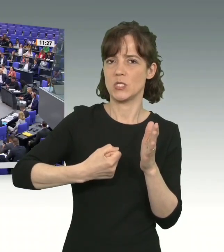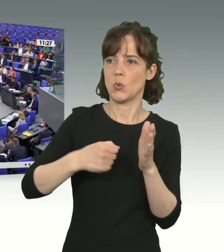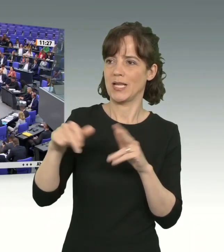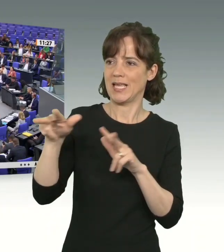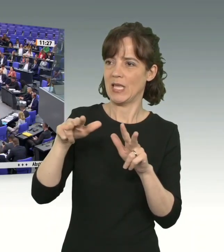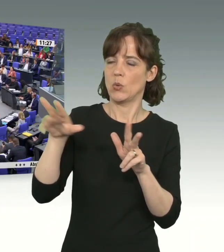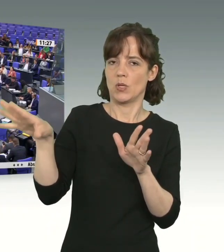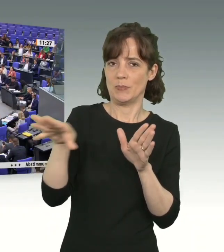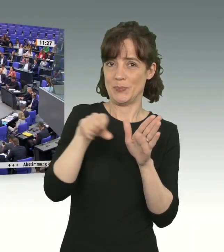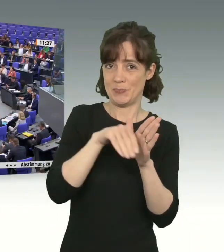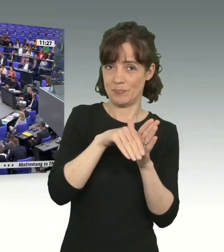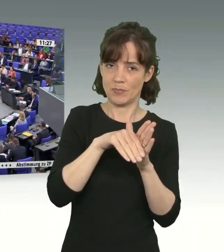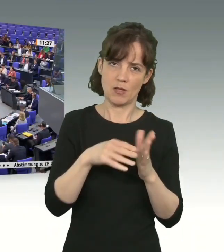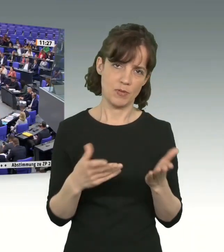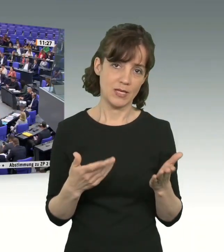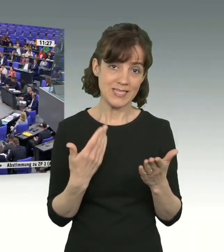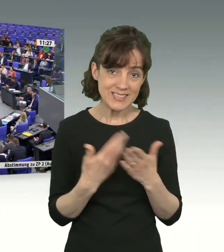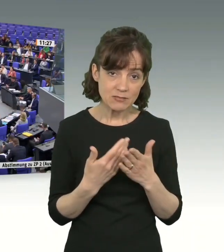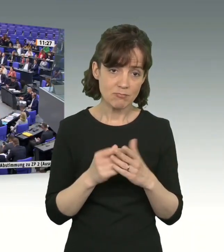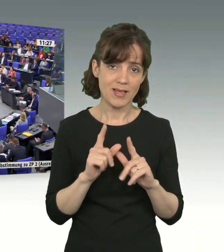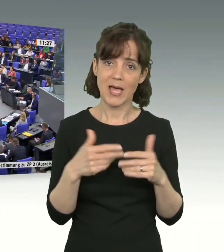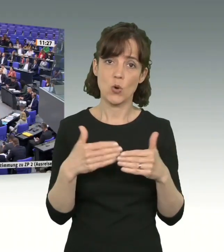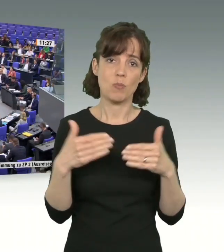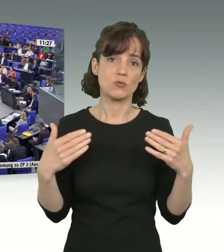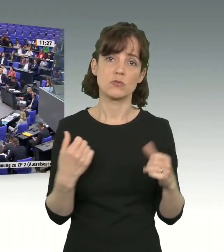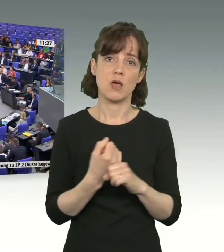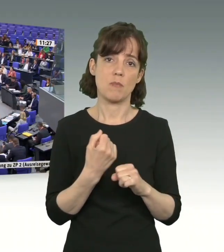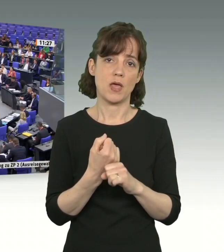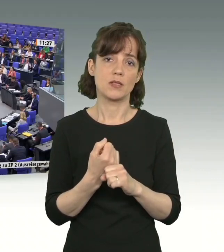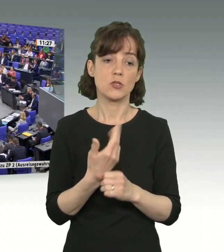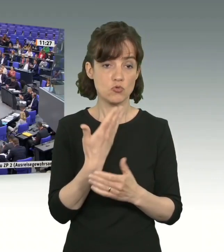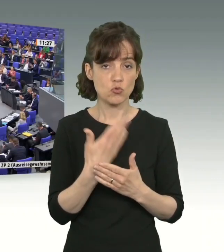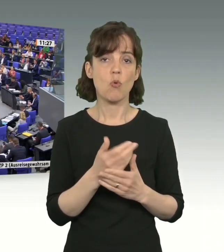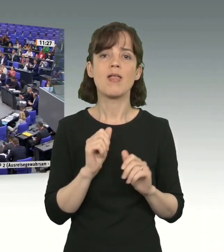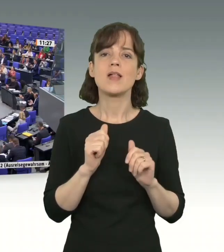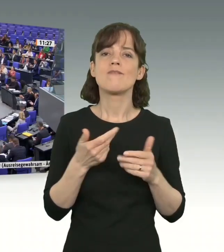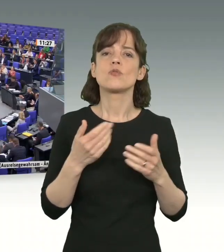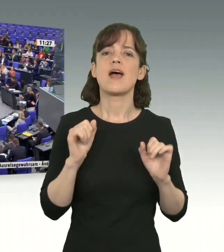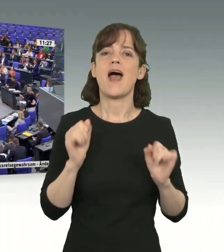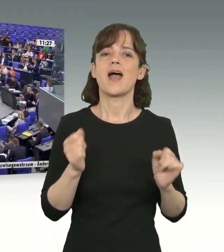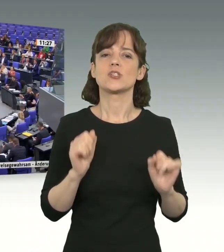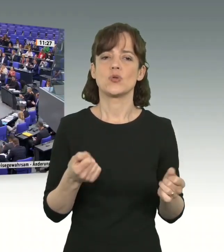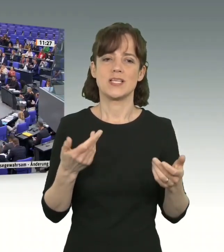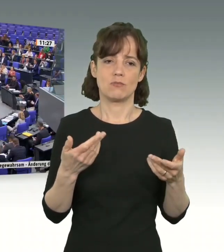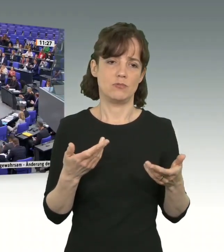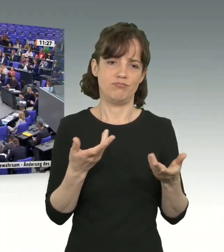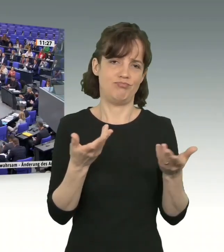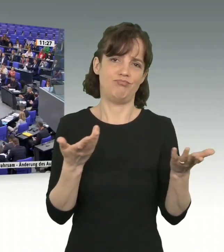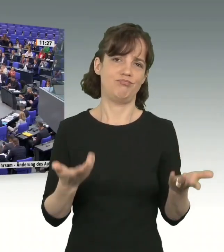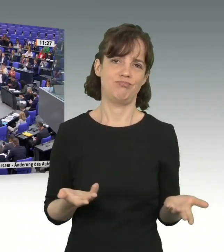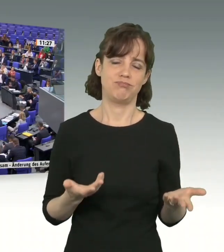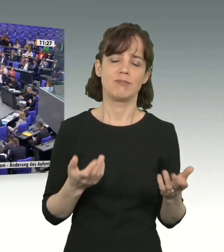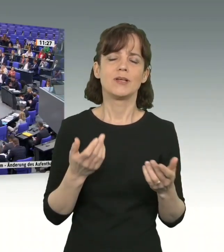Damen und Herren, ist in Wirklichkeit noch nicht mal Oppositionsarbeit. Es ist hilflose Aktionskunst. Deswegen sage ich Ihnen, natürlich werden wir die